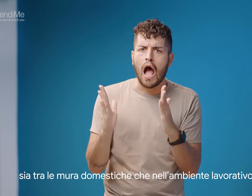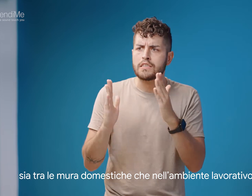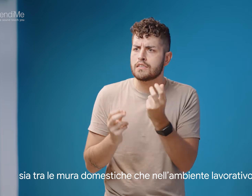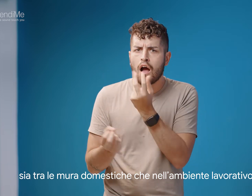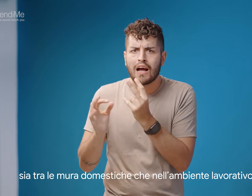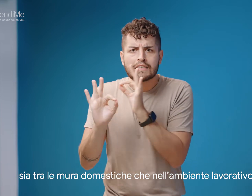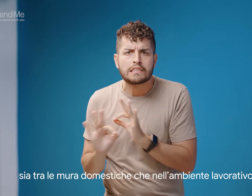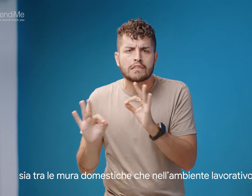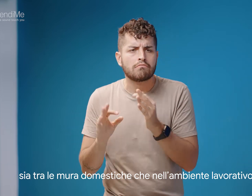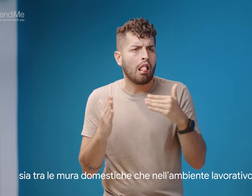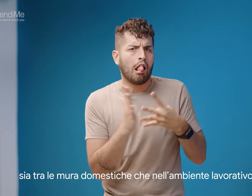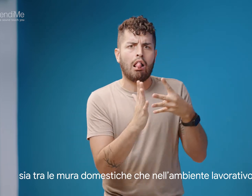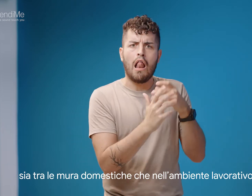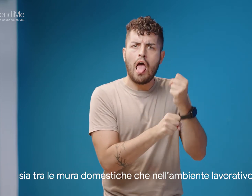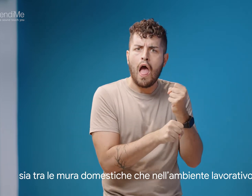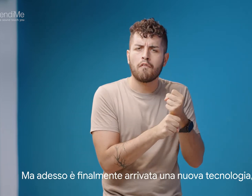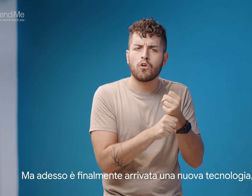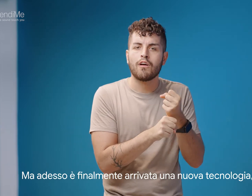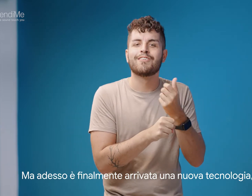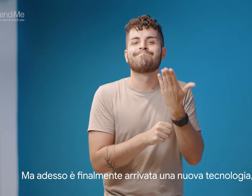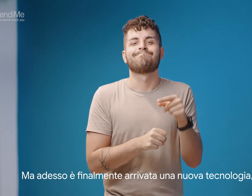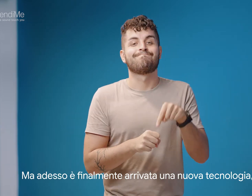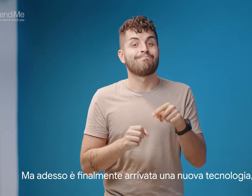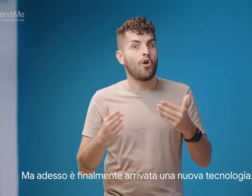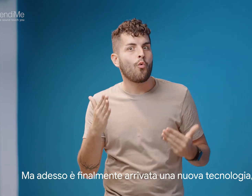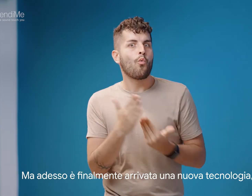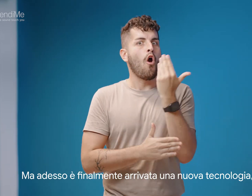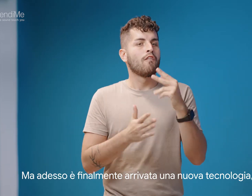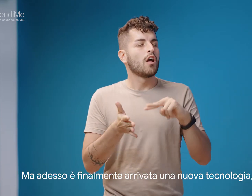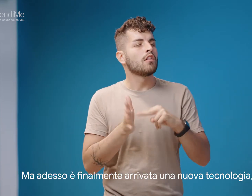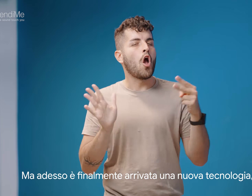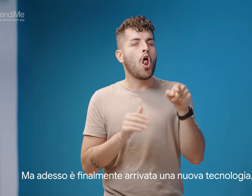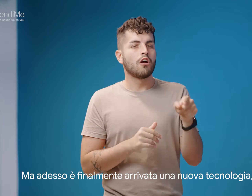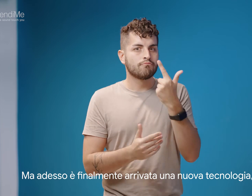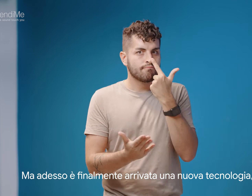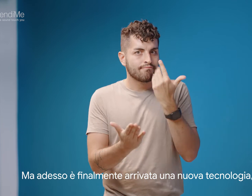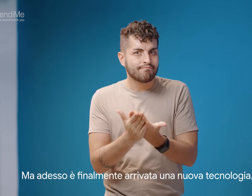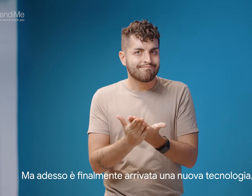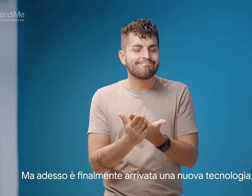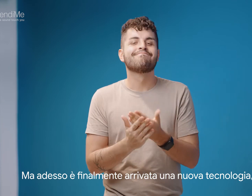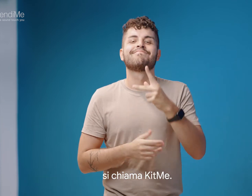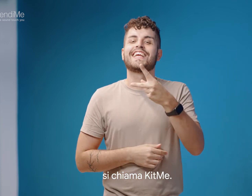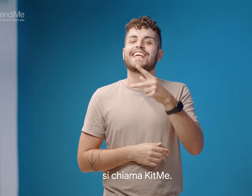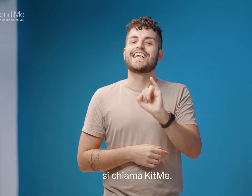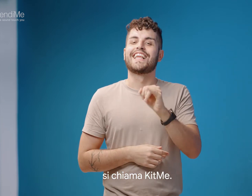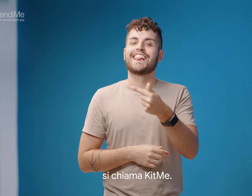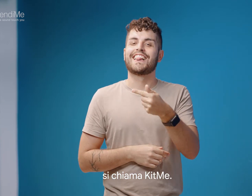domestiche che nell'ambiente lavorativo. Ma adesso è finalmente arrivata una nuova tecnologia. Si chiama KitMe.